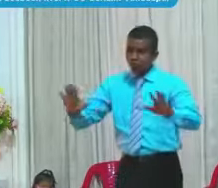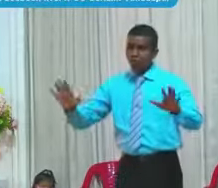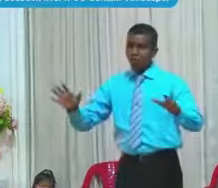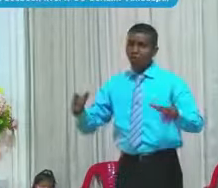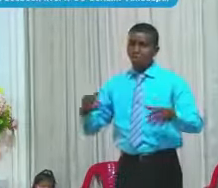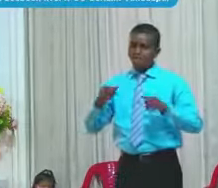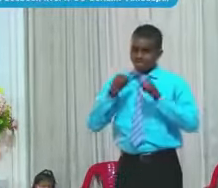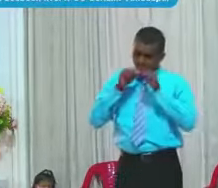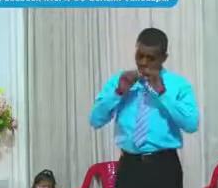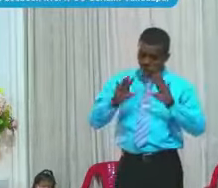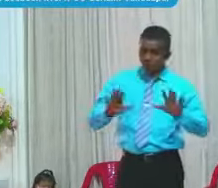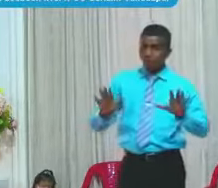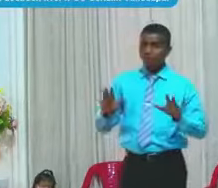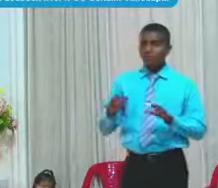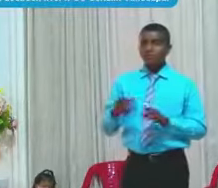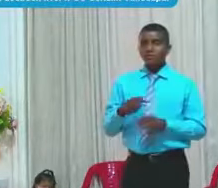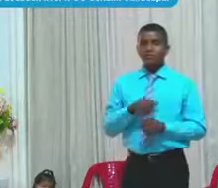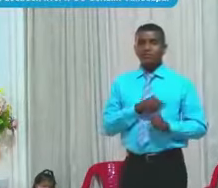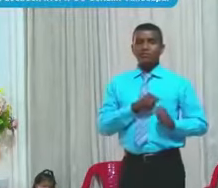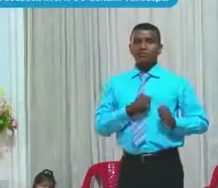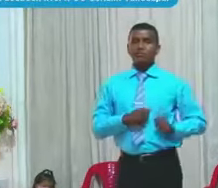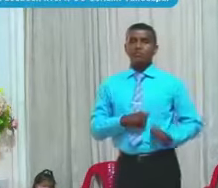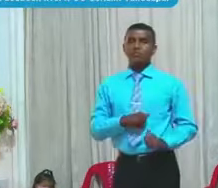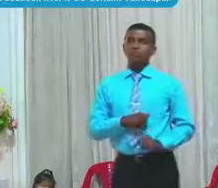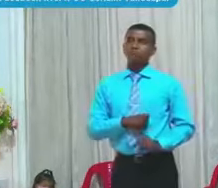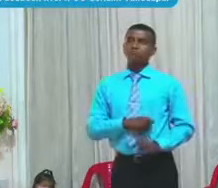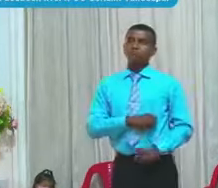Entonces Empieza a endurecer Su corazón Para con Dios